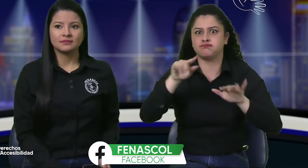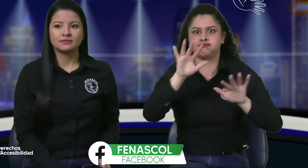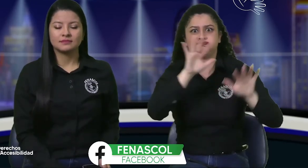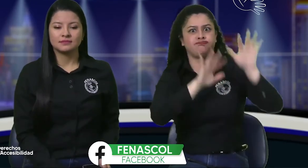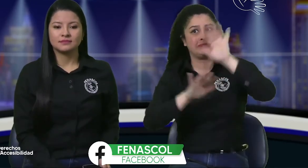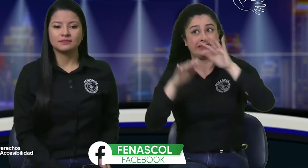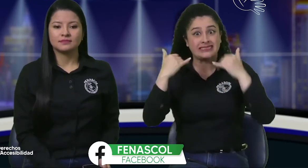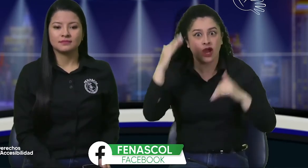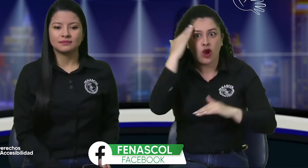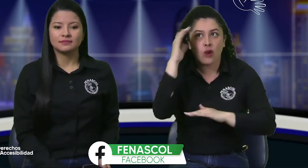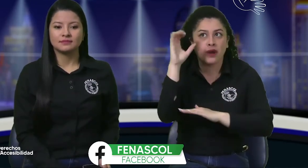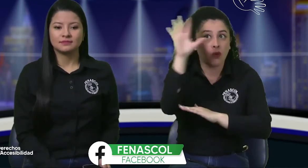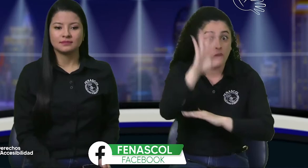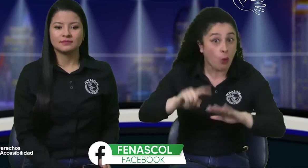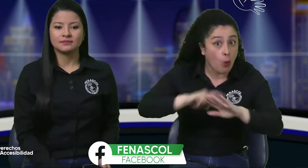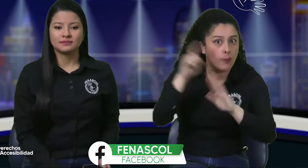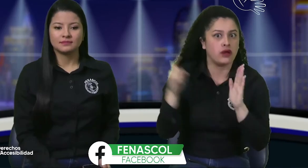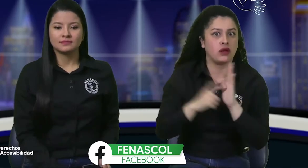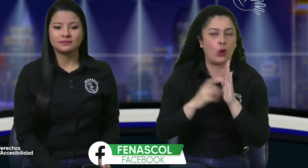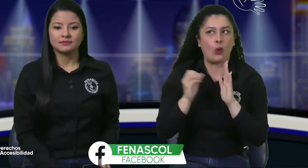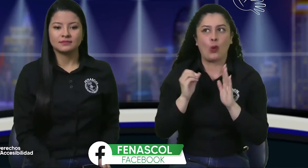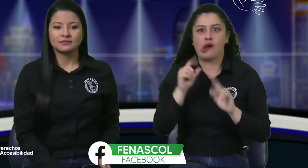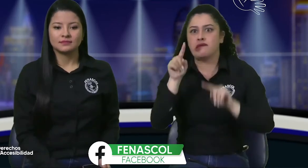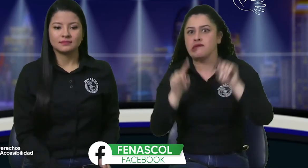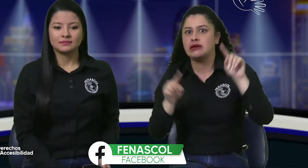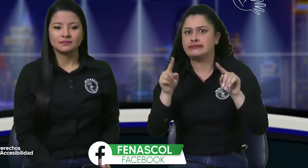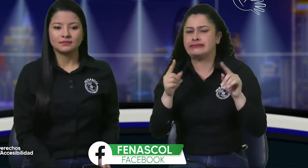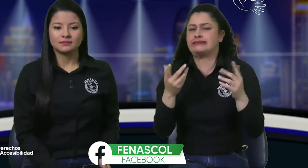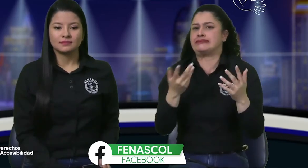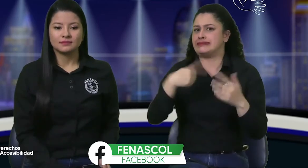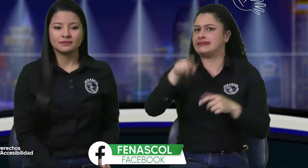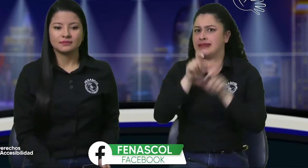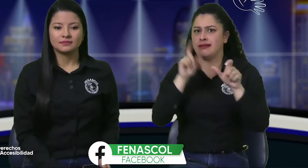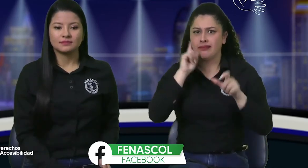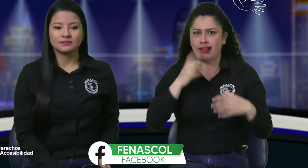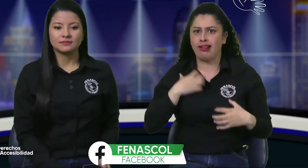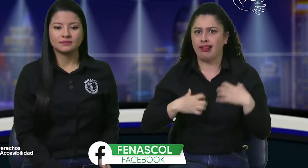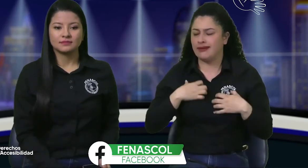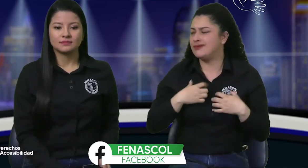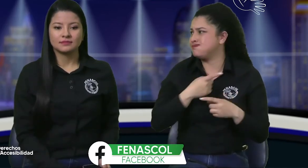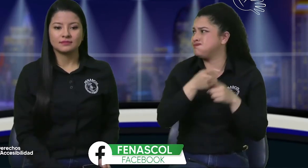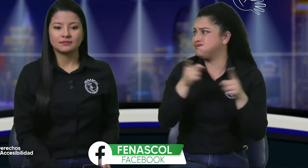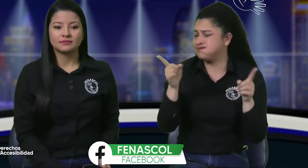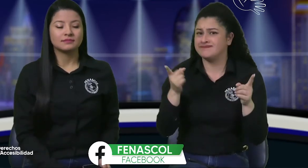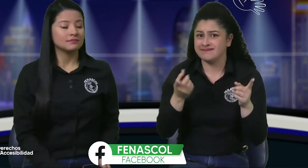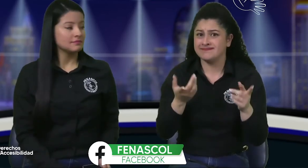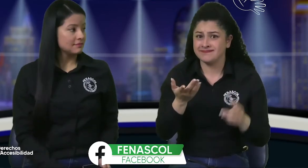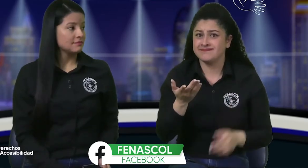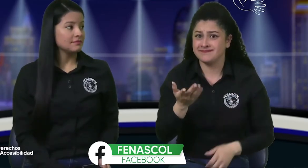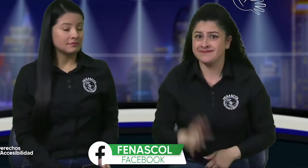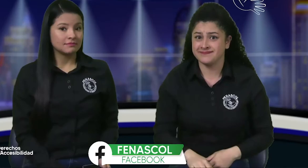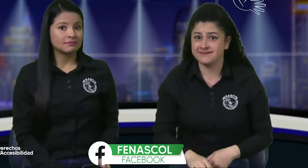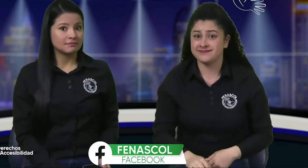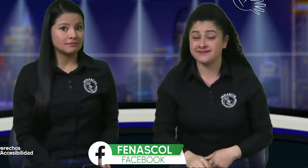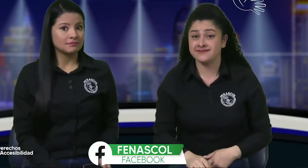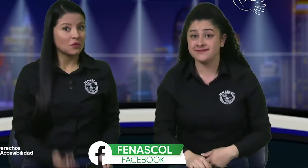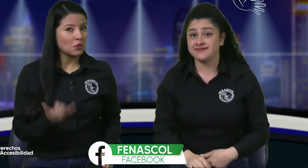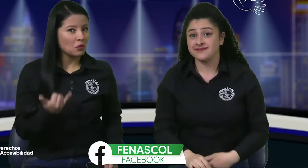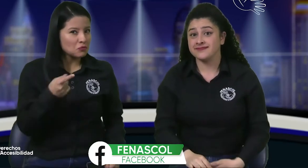y en Colombia como tal no hay como claridad al respecto, digamos que es una inquietud que vemos en varias partes